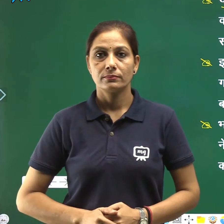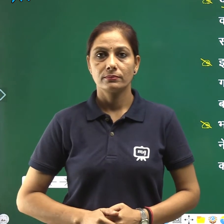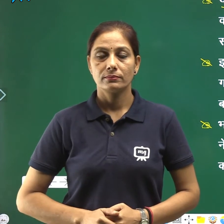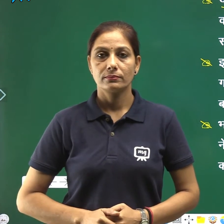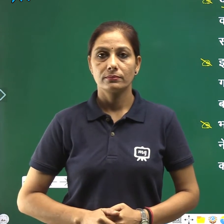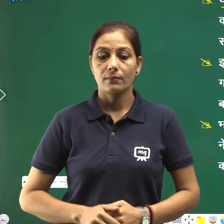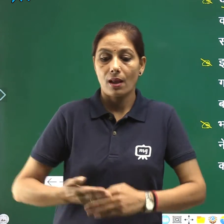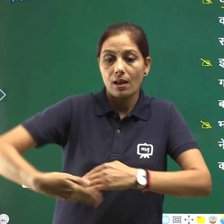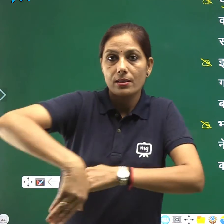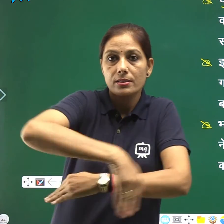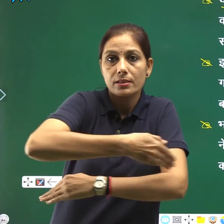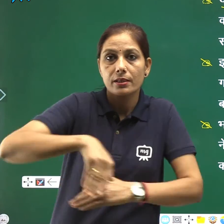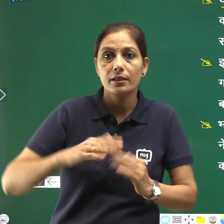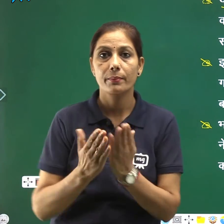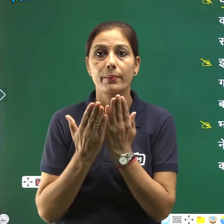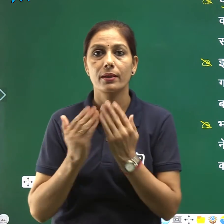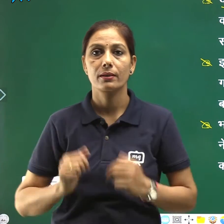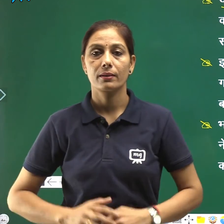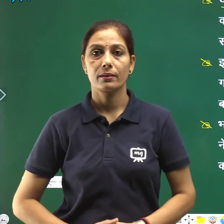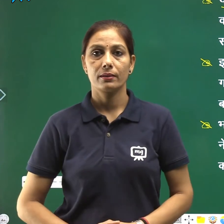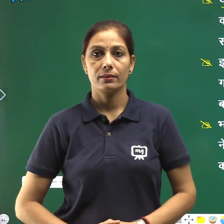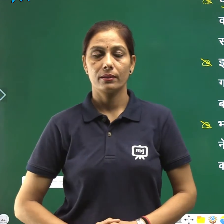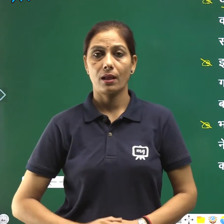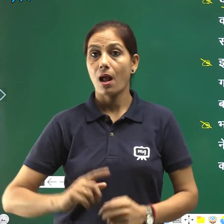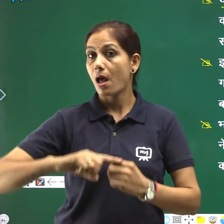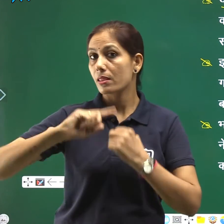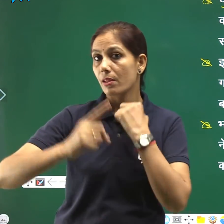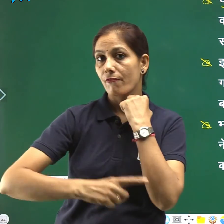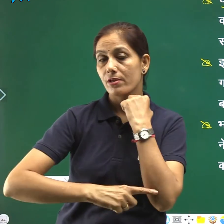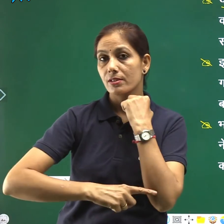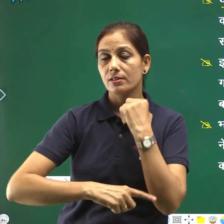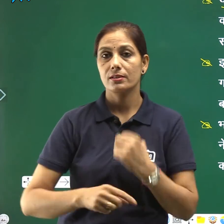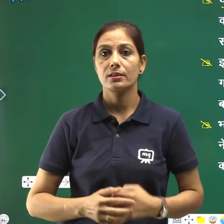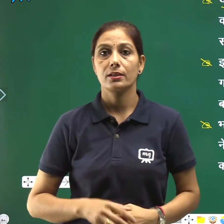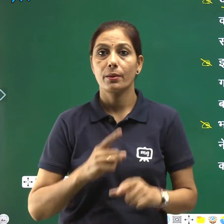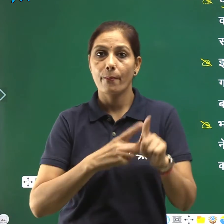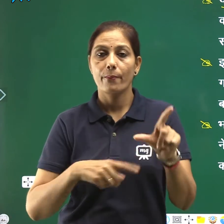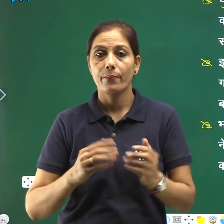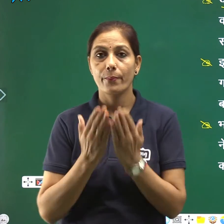यह इंजियनिरिंग के अंतिम वर्ष की पढ़ाई के दोरान